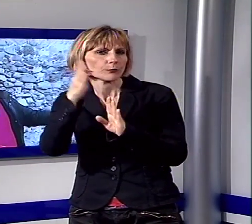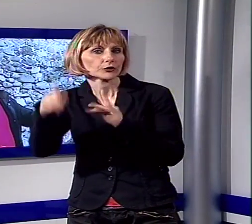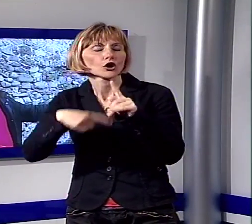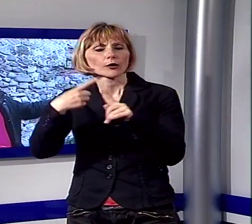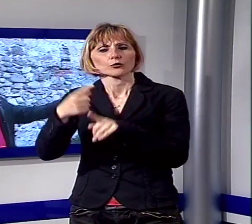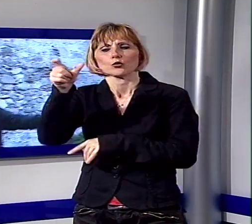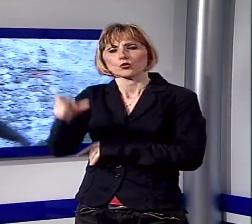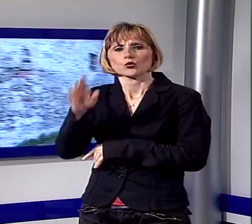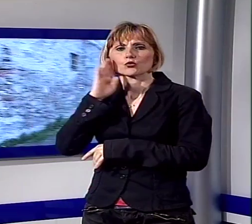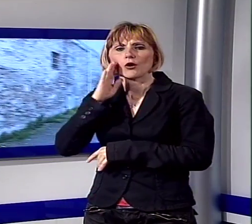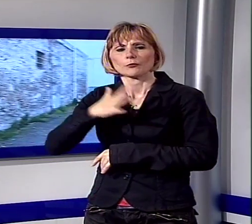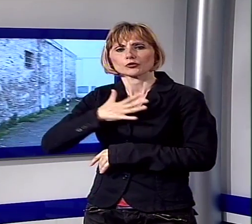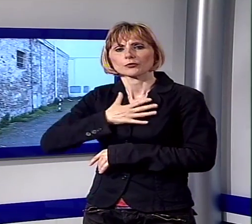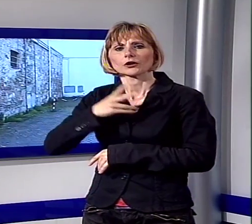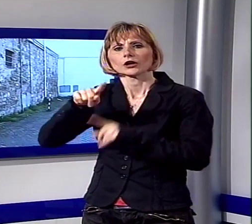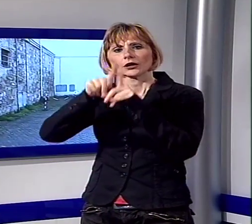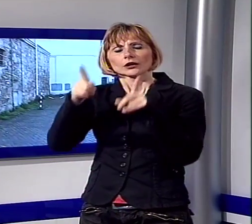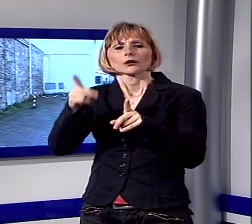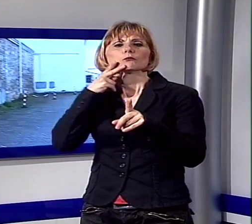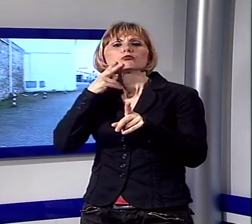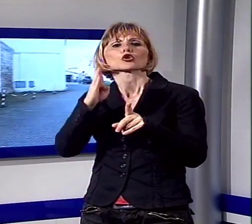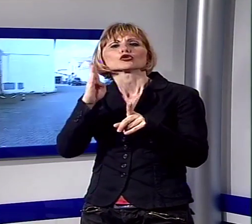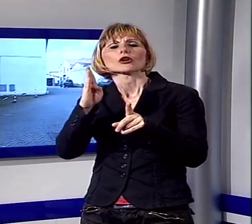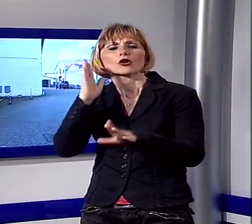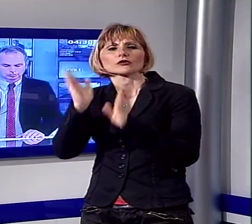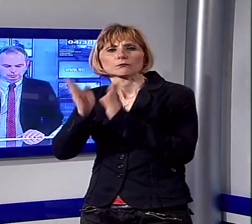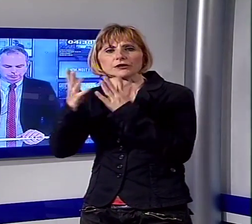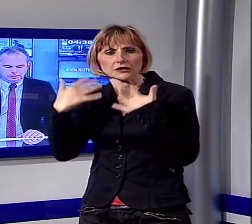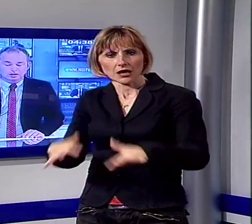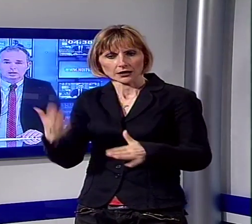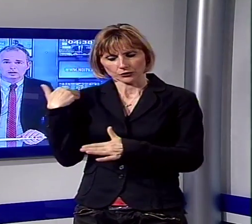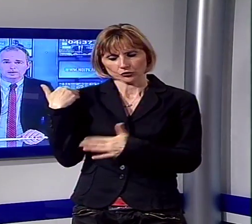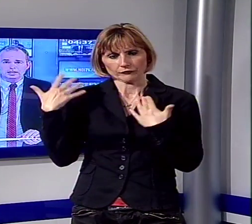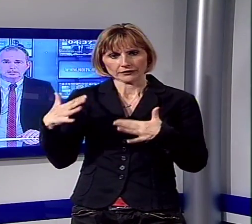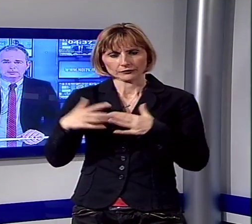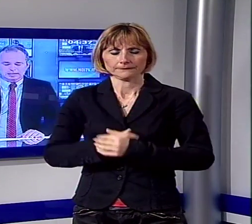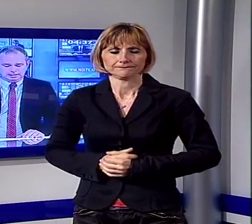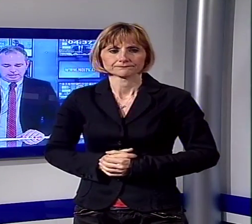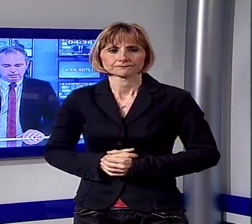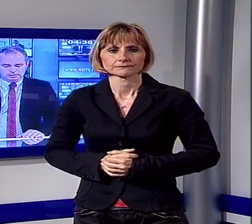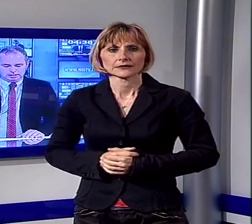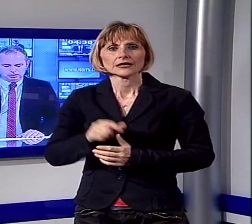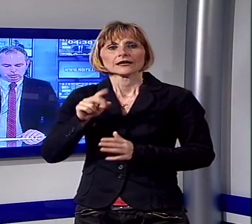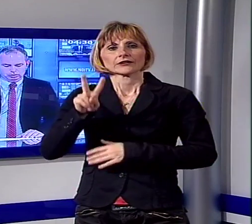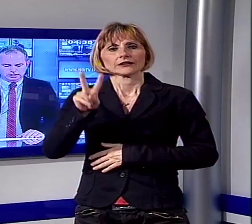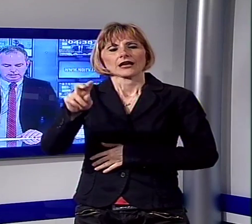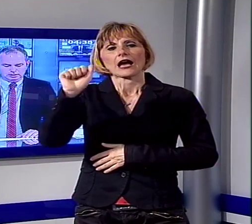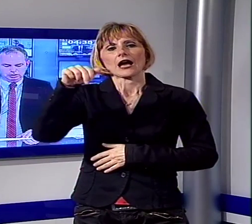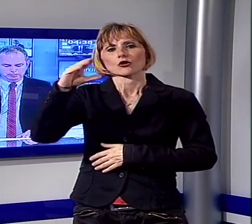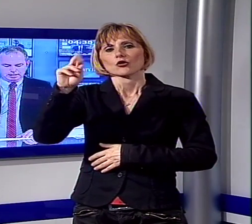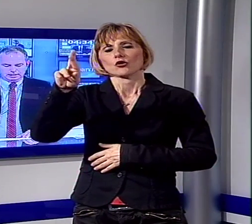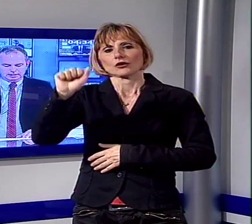aggredito il titolare della tabaccheria di Borgo Giannotti. La rubrica settimanale L'Ancora, Sergio